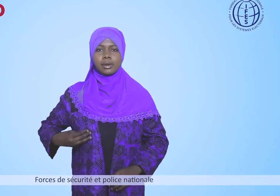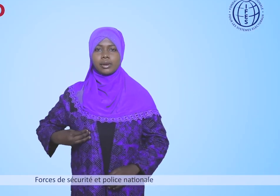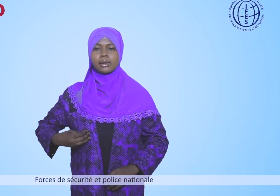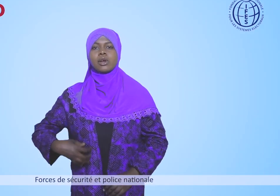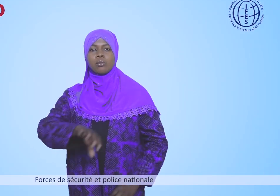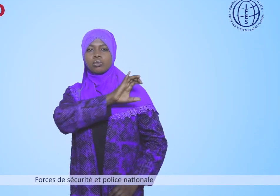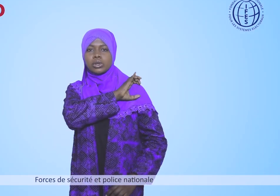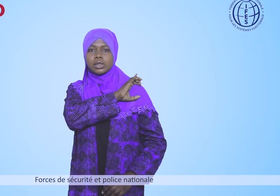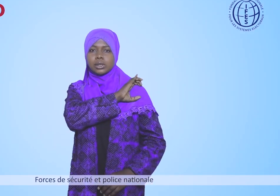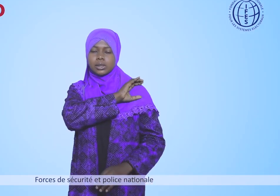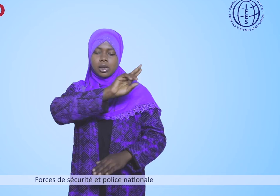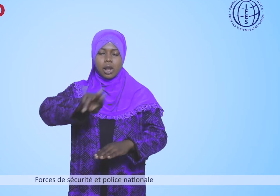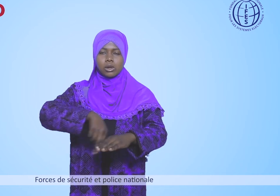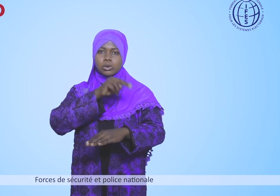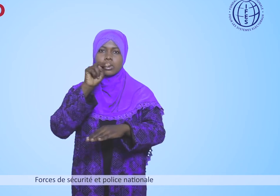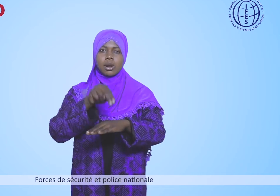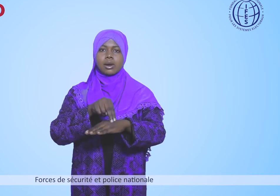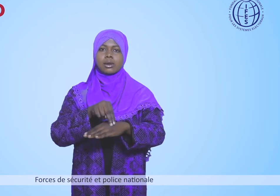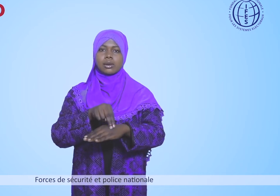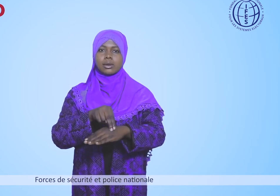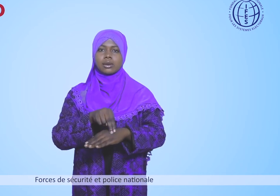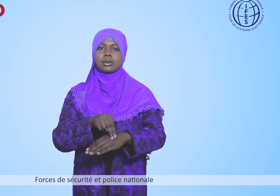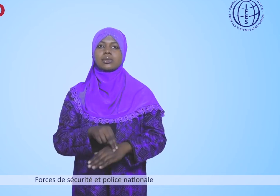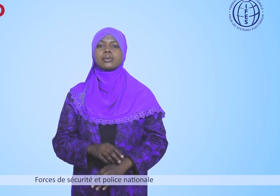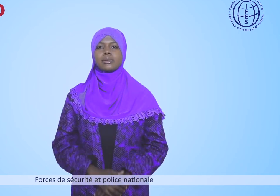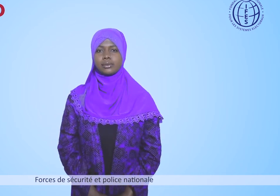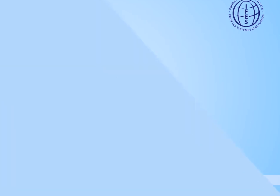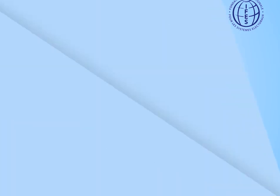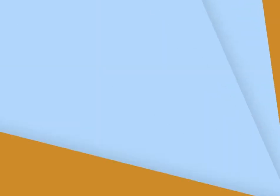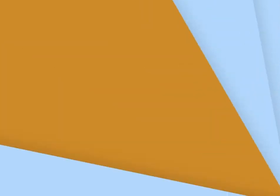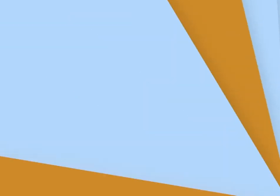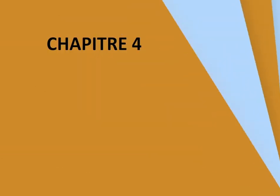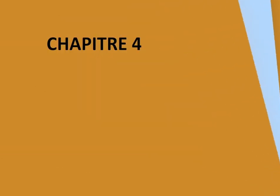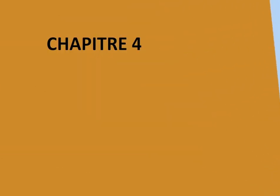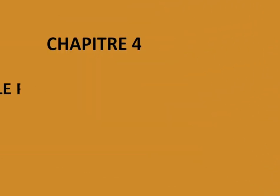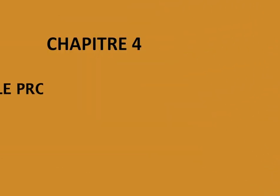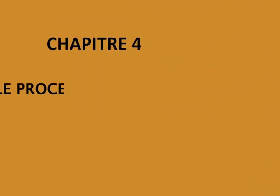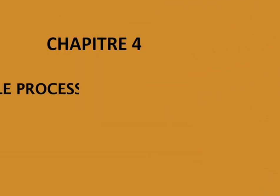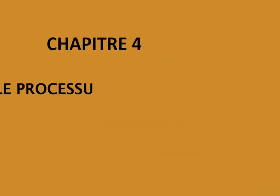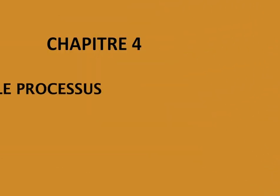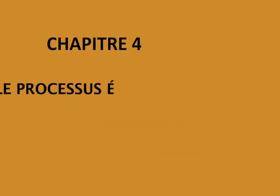de sécurité